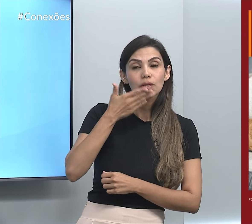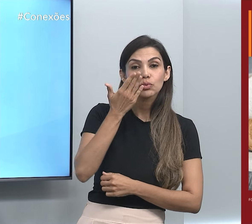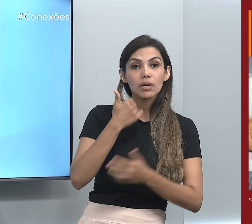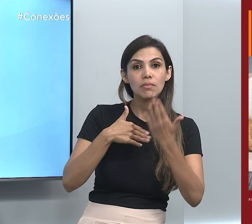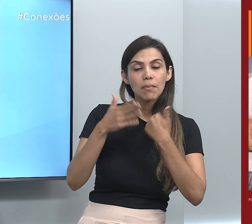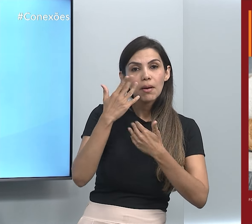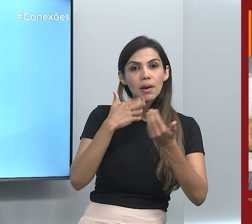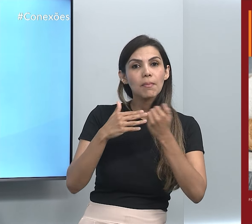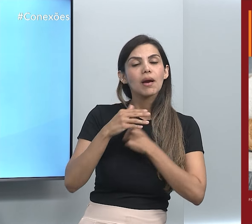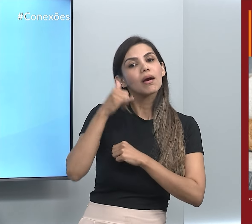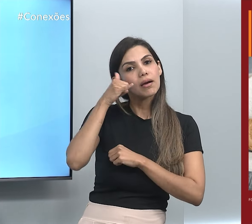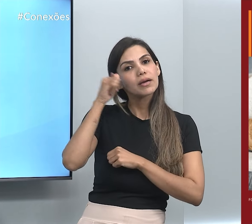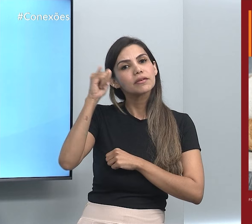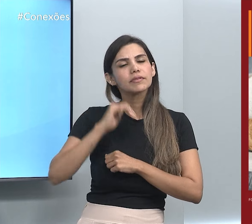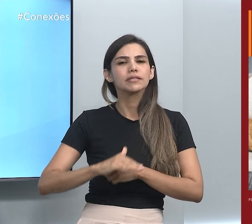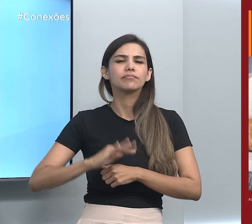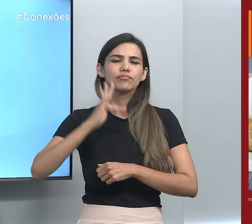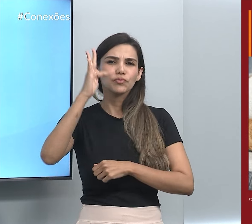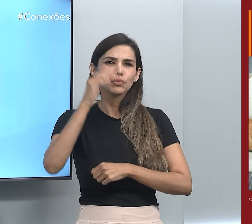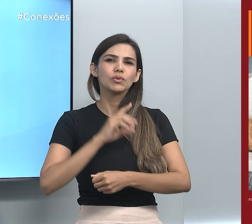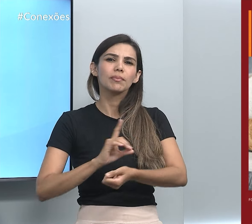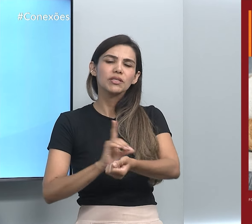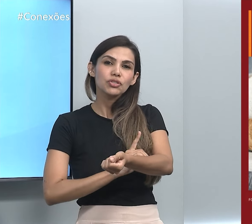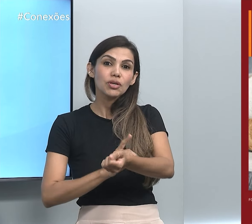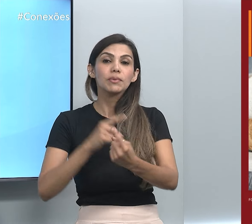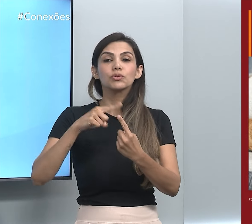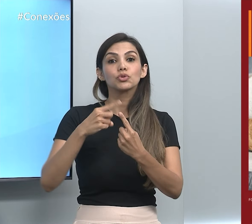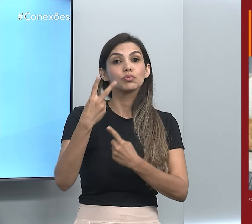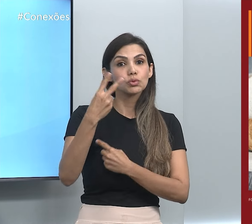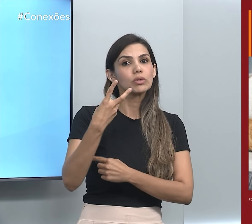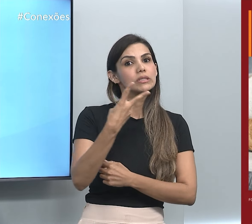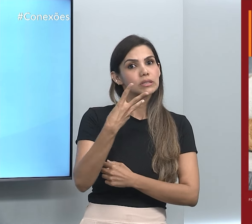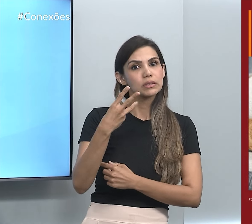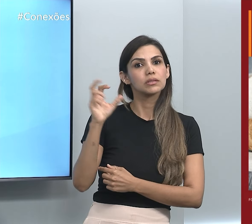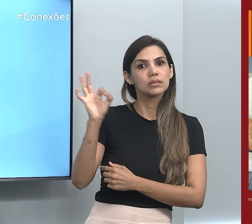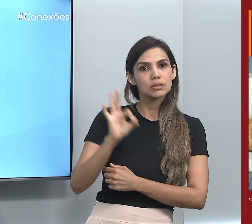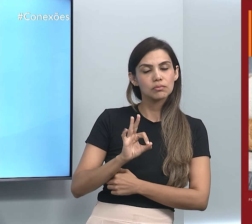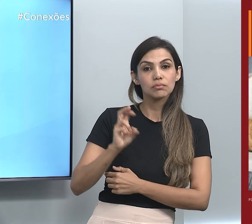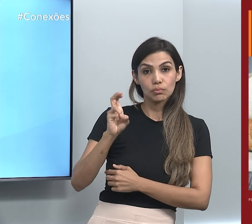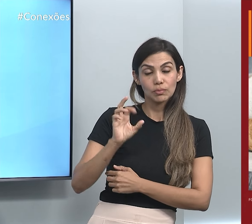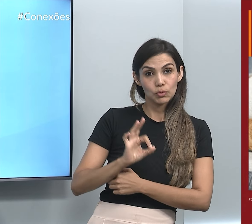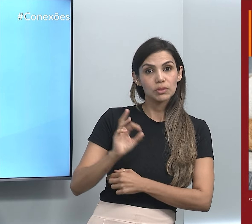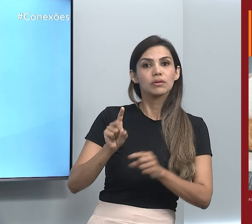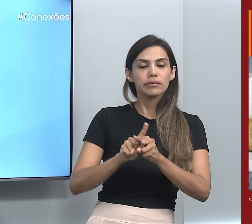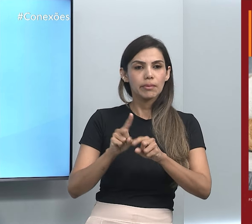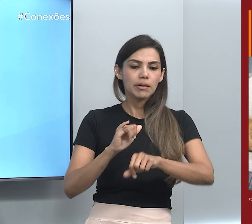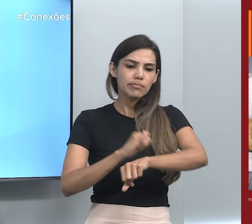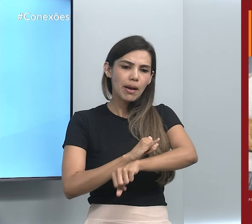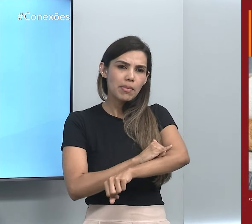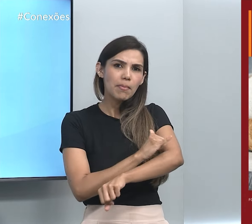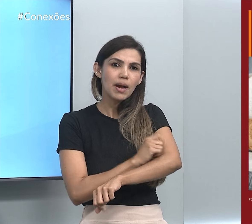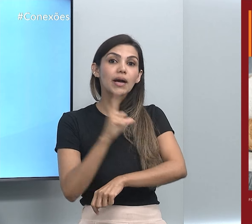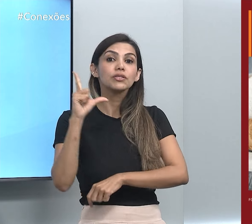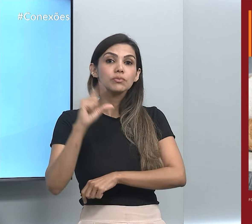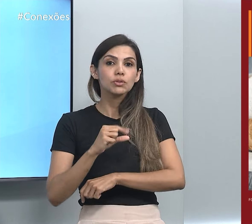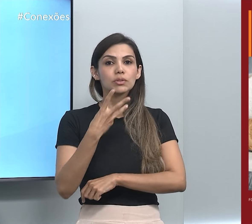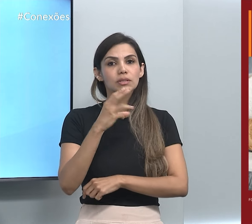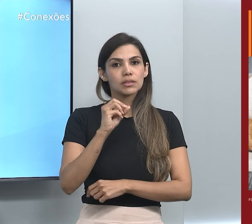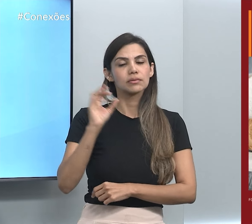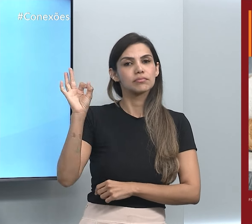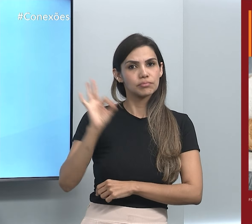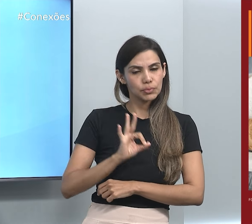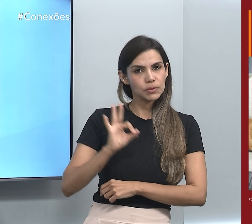diabetes tipo 2 em 35% e obesidade em 30%.